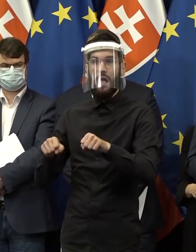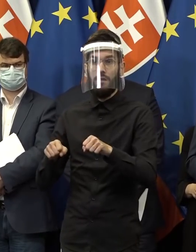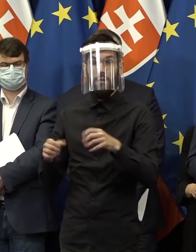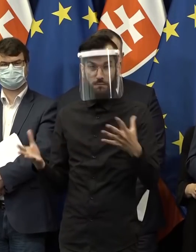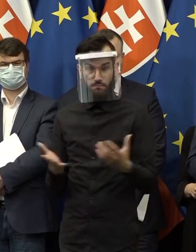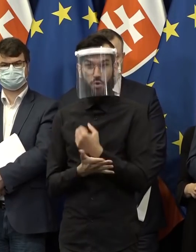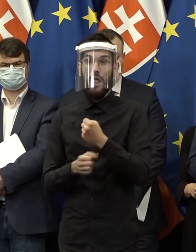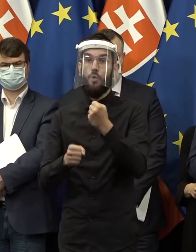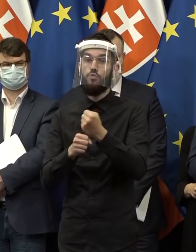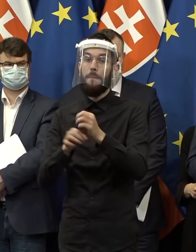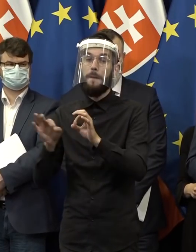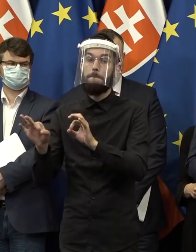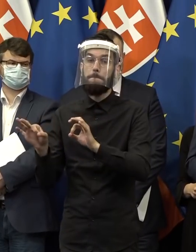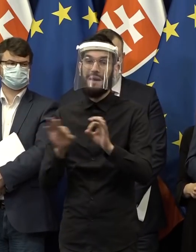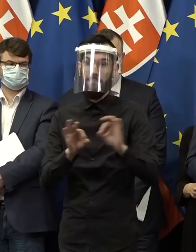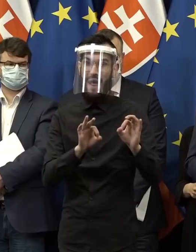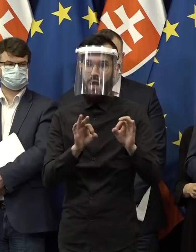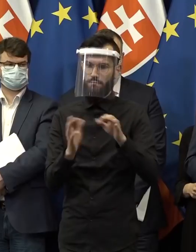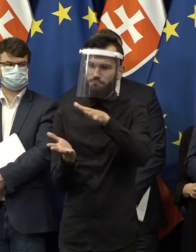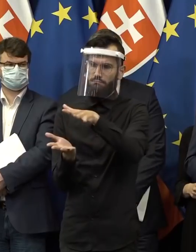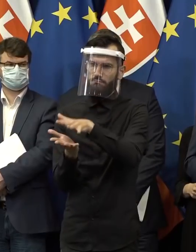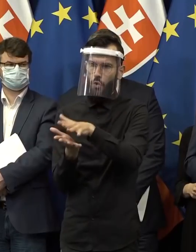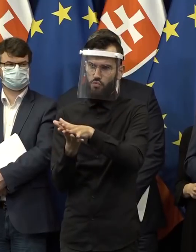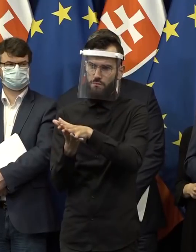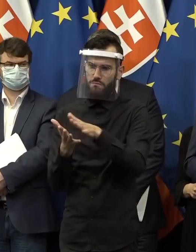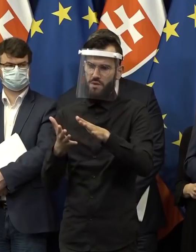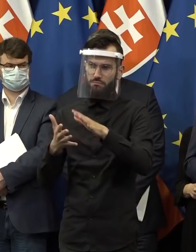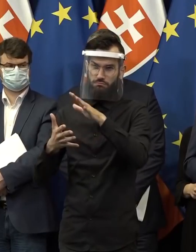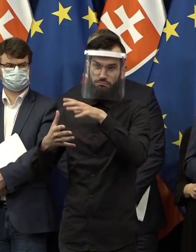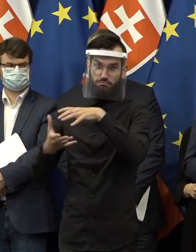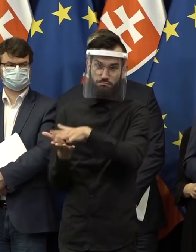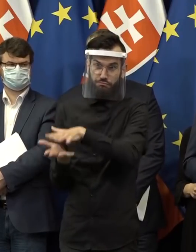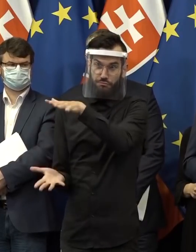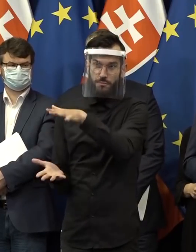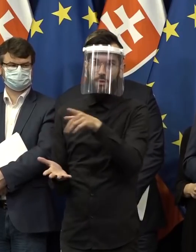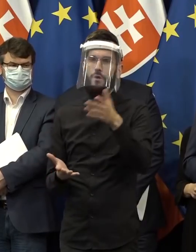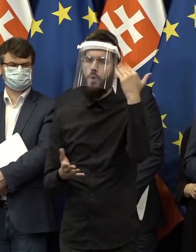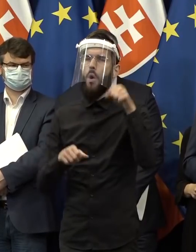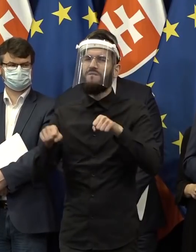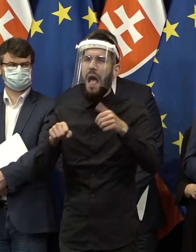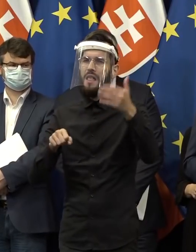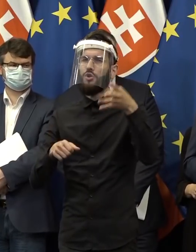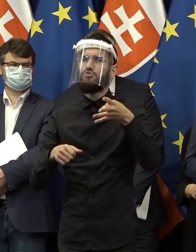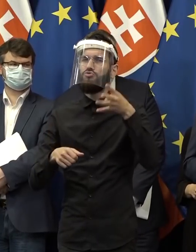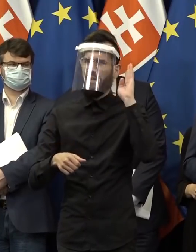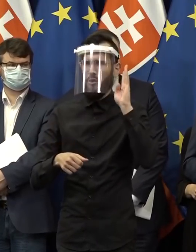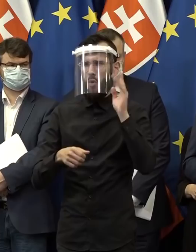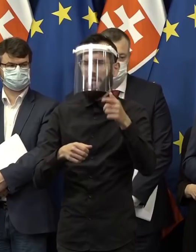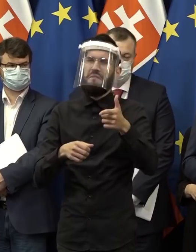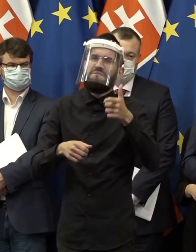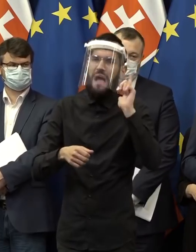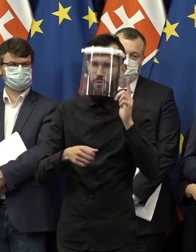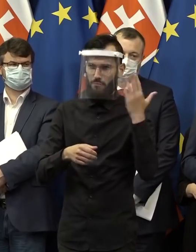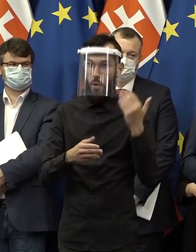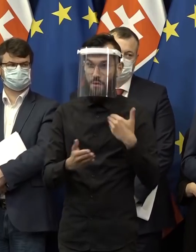pripravila tento kvalitný dokument, ktorý je možno dvakrát tak veľký, ako tá vláda, ktorá to pred štyrmi rokmi alebo potom pred dvomi